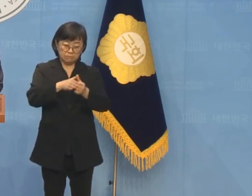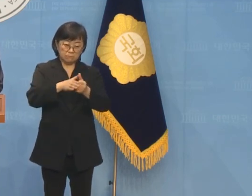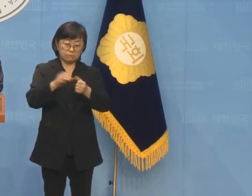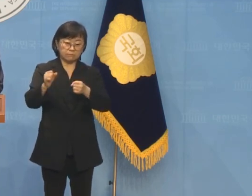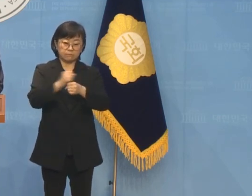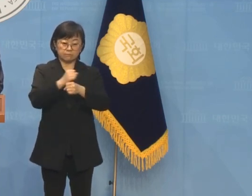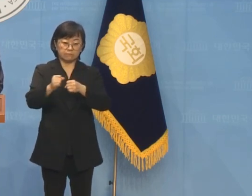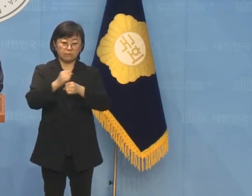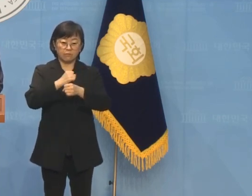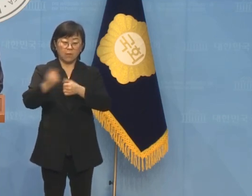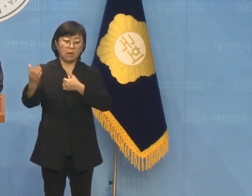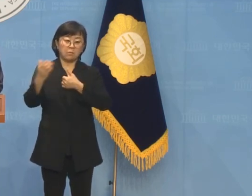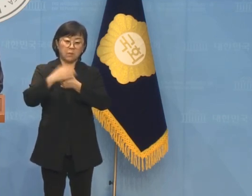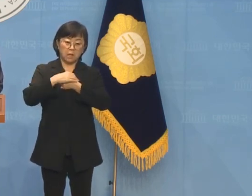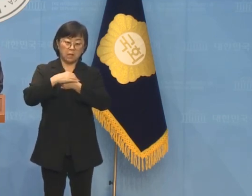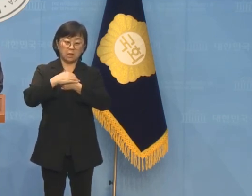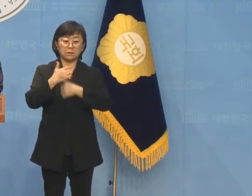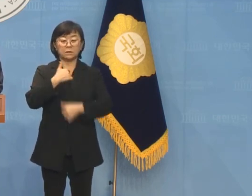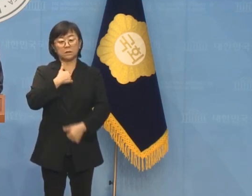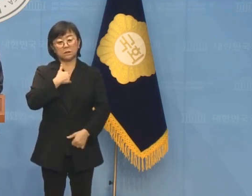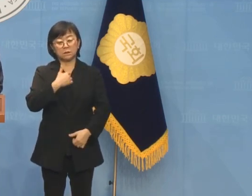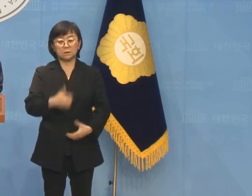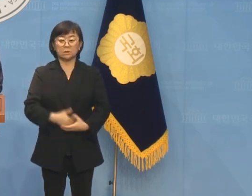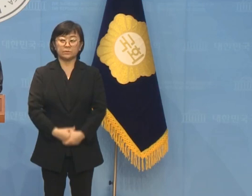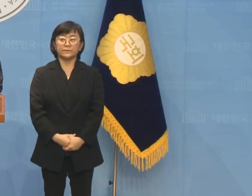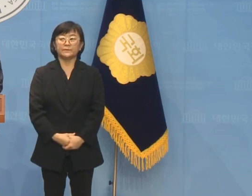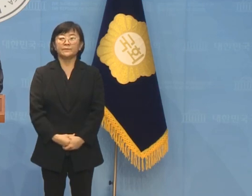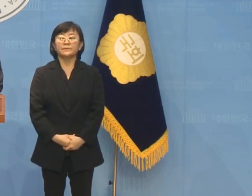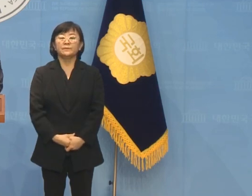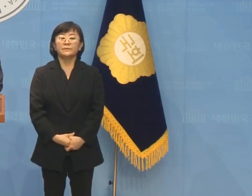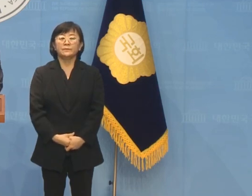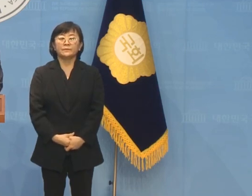누명을 김성태에게 뒤집어 씌웠습니다.